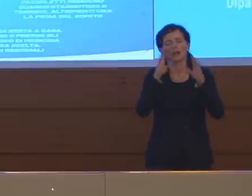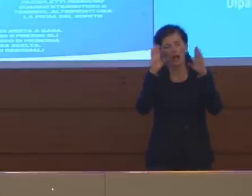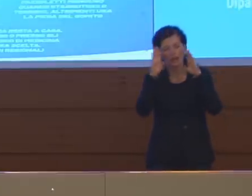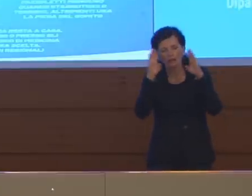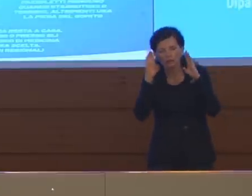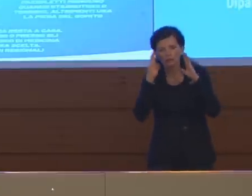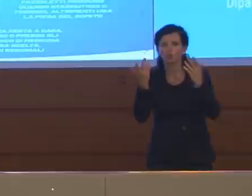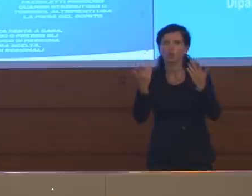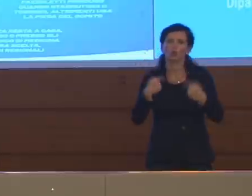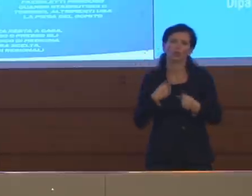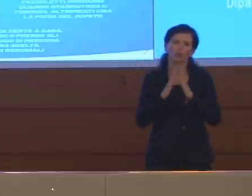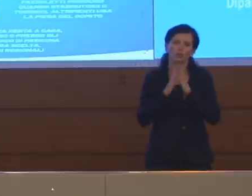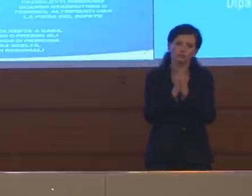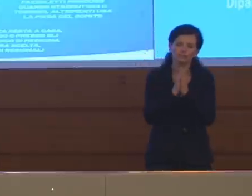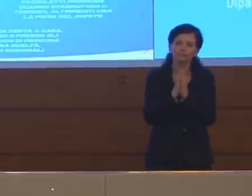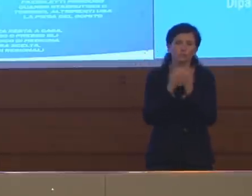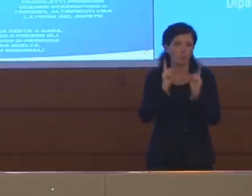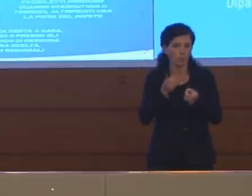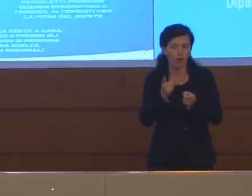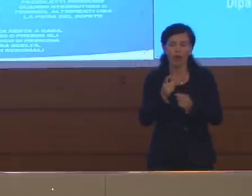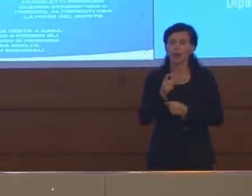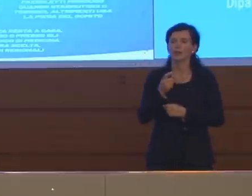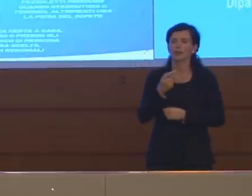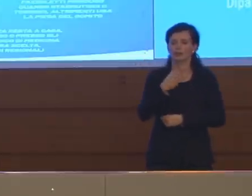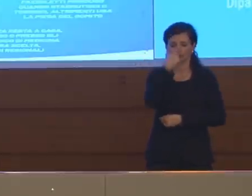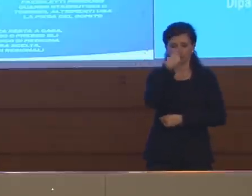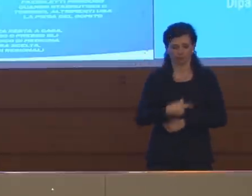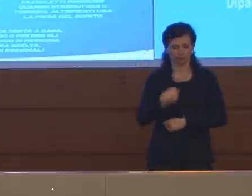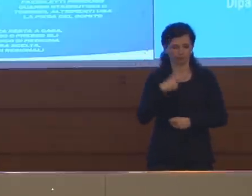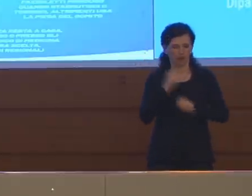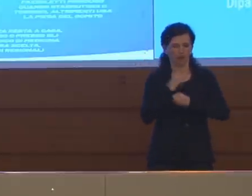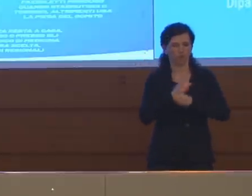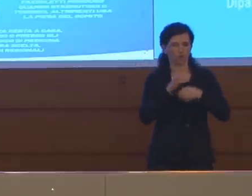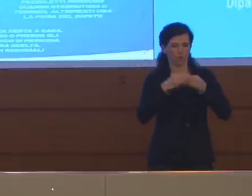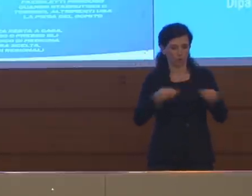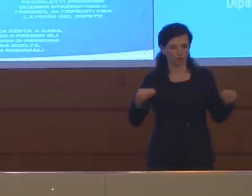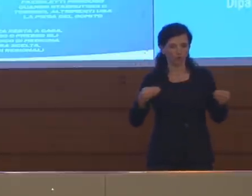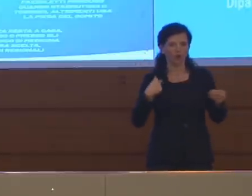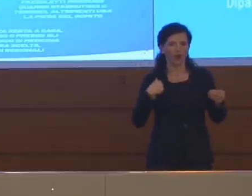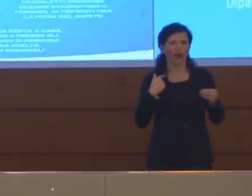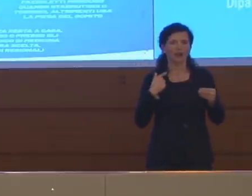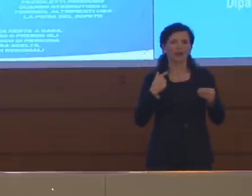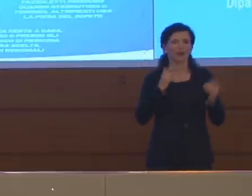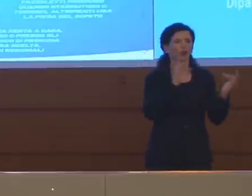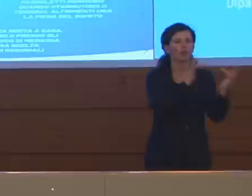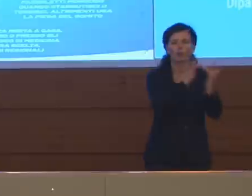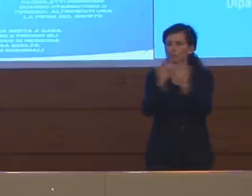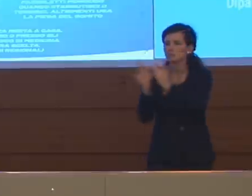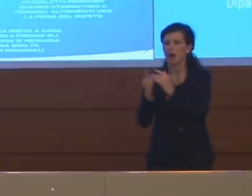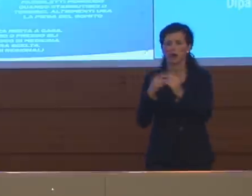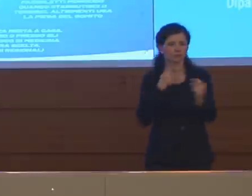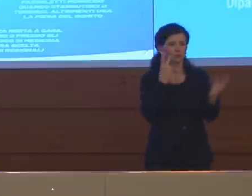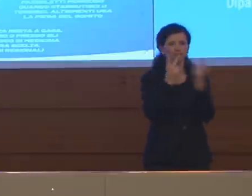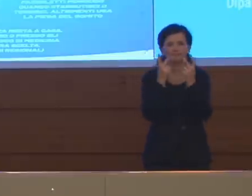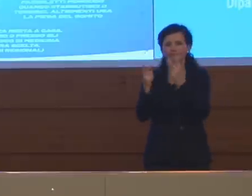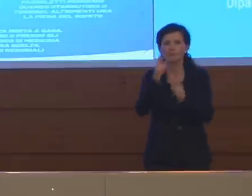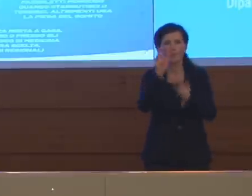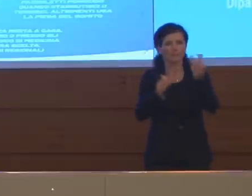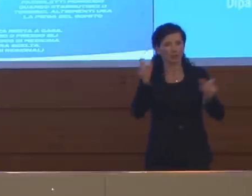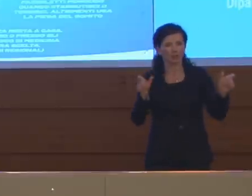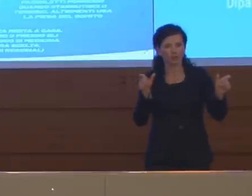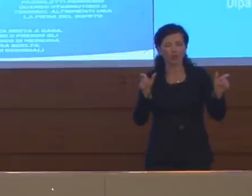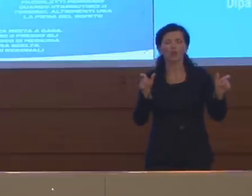fortemente, se una è una persona per motivi professionali che è esposta alla possibilità di avere contatti stretti